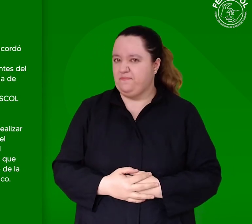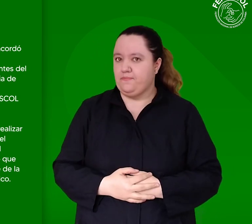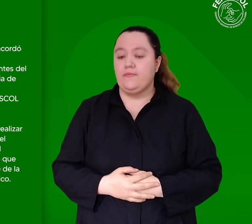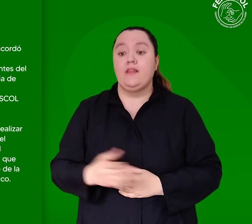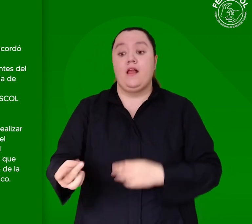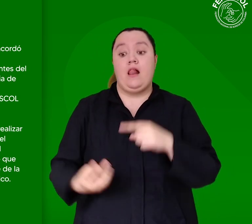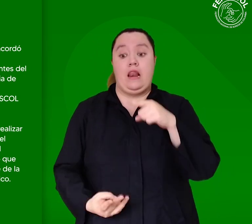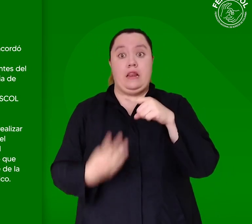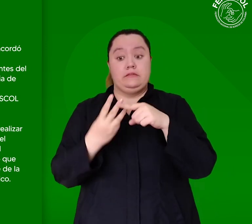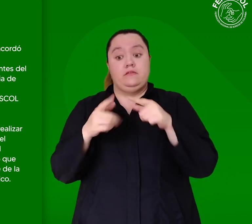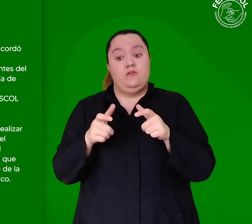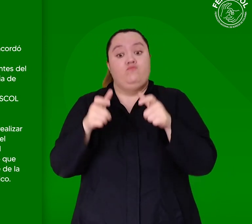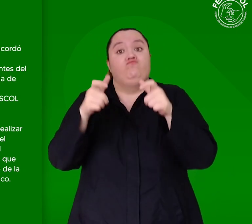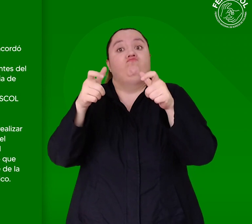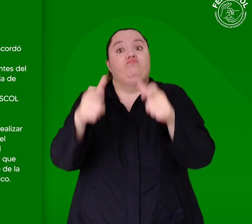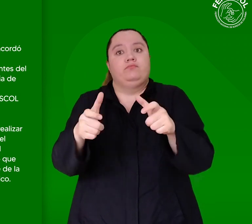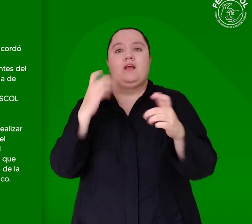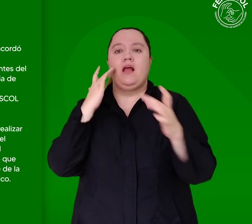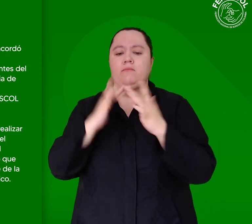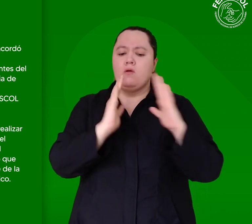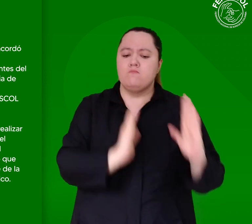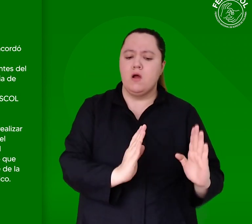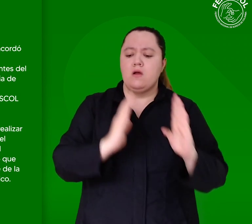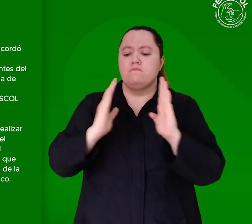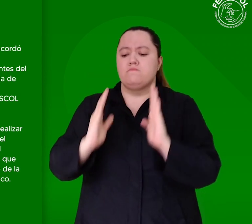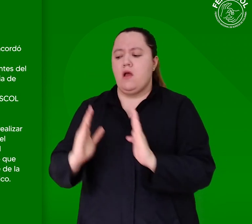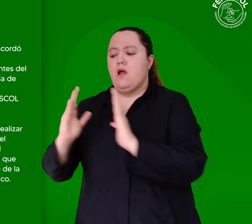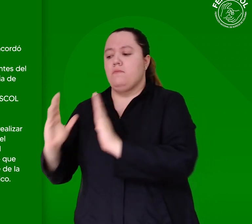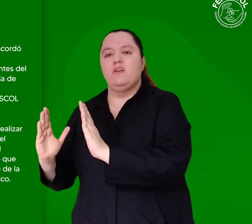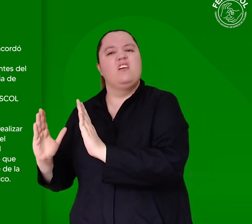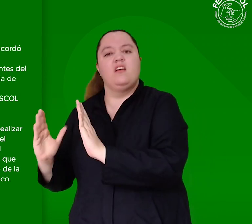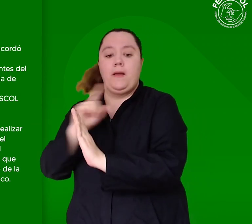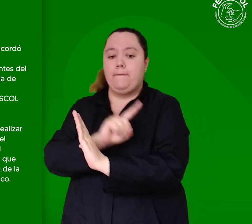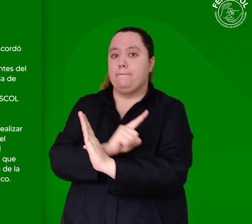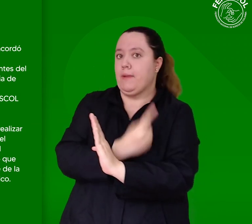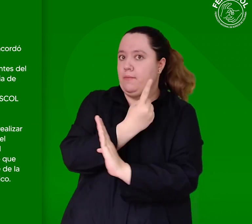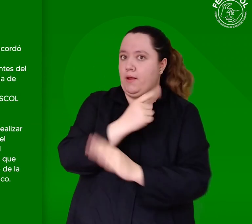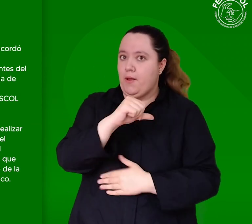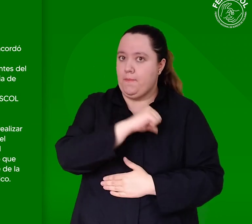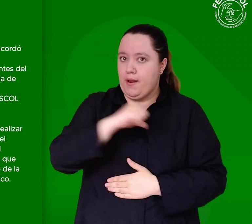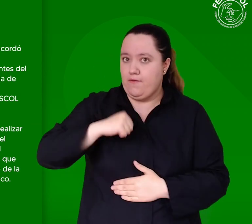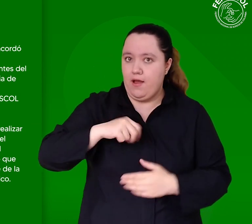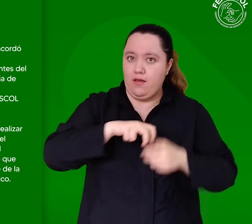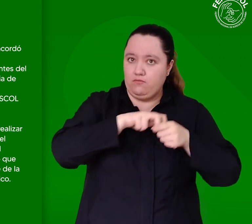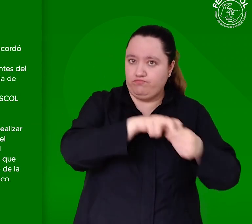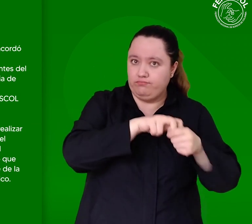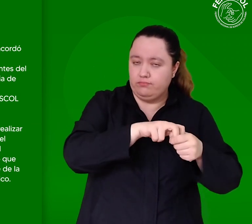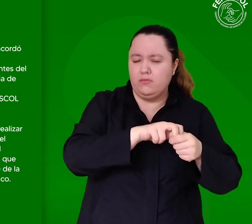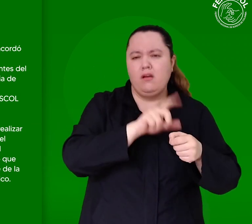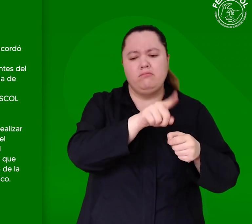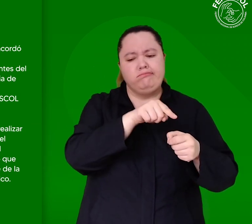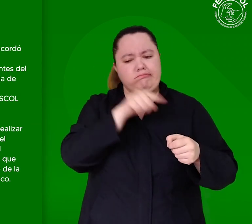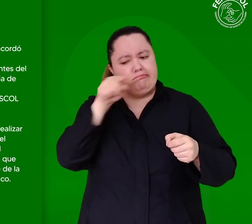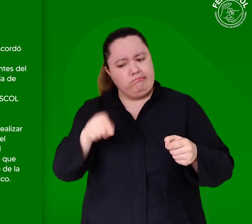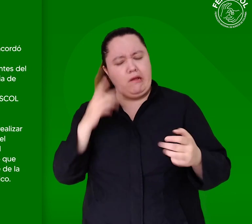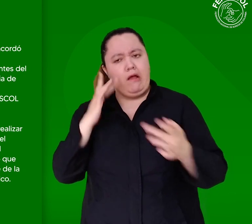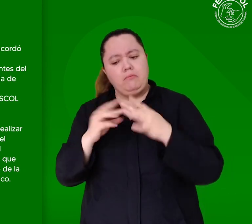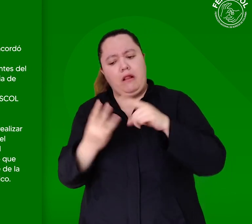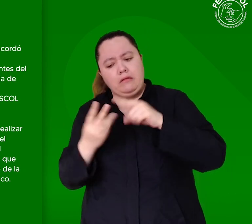Primero, entendiendo que el licenciamiento se va a realizar de manera segmentada y se comenzará por el transporte privado,